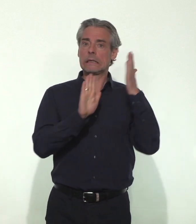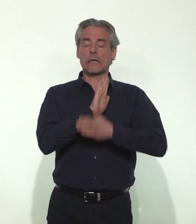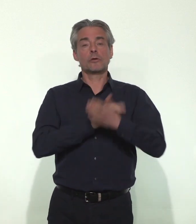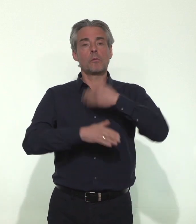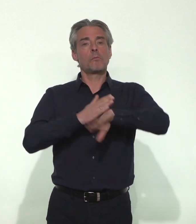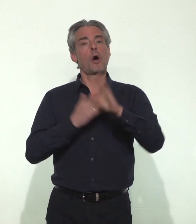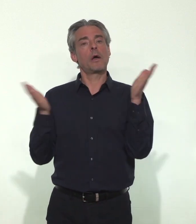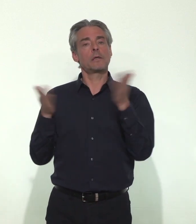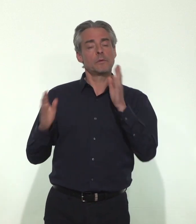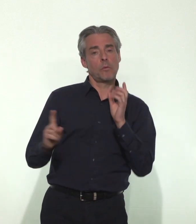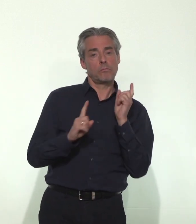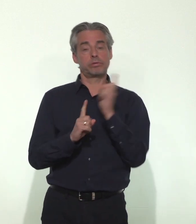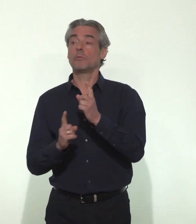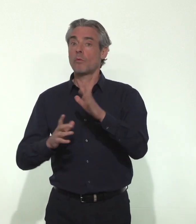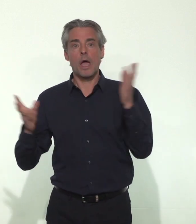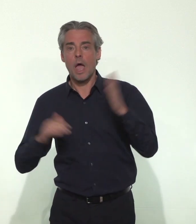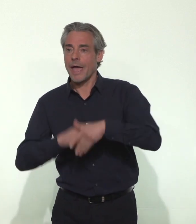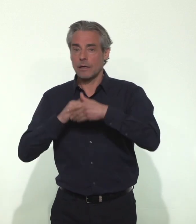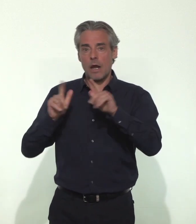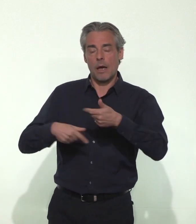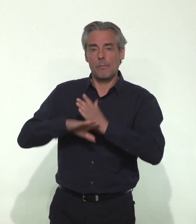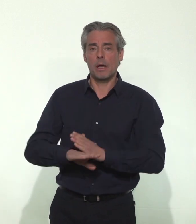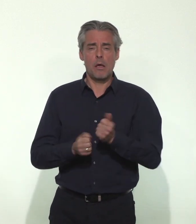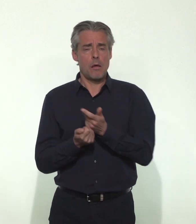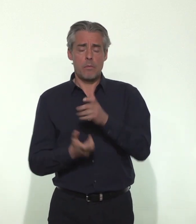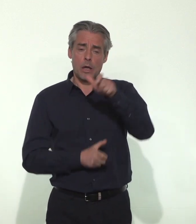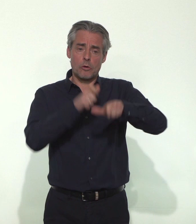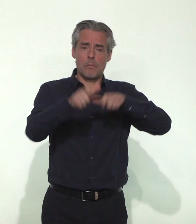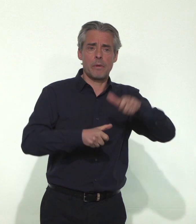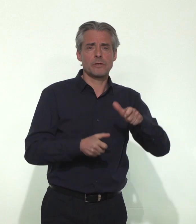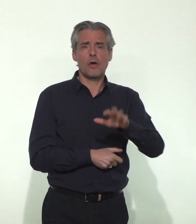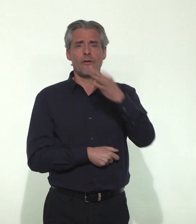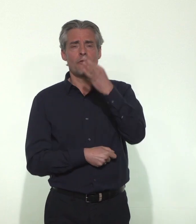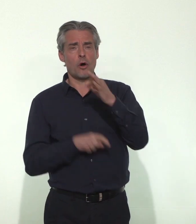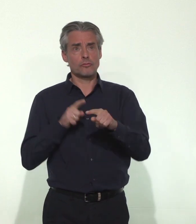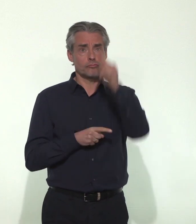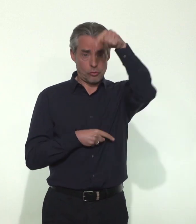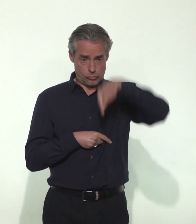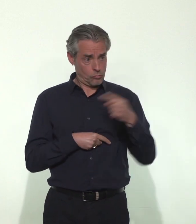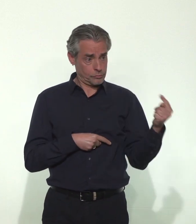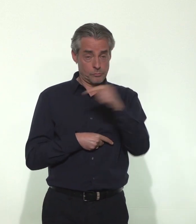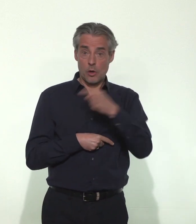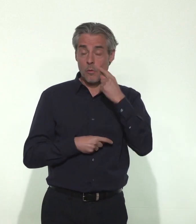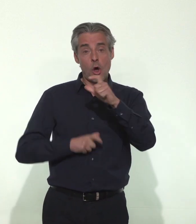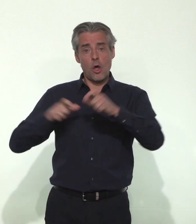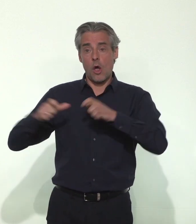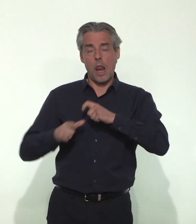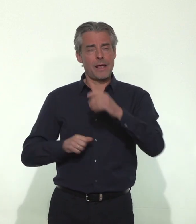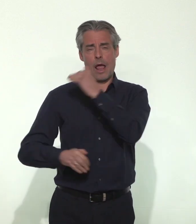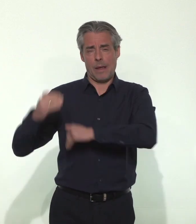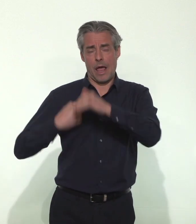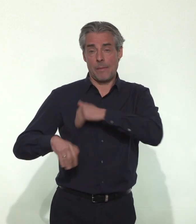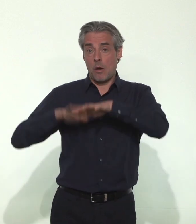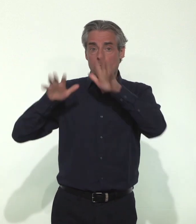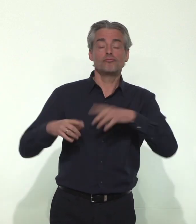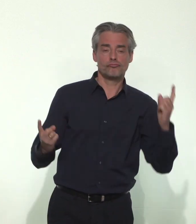auprès des établissements de santé pour aider. Nombre d'entre eux ont traversé la France pour venir en aide à leurs collègues les plus sollicités